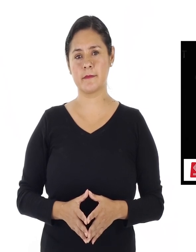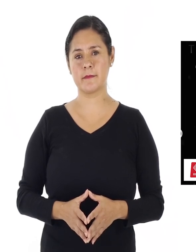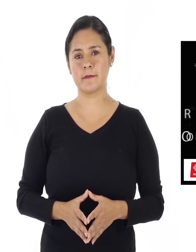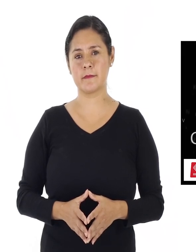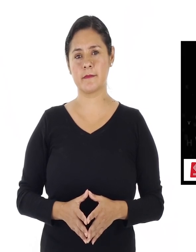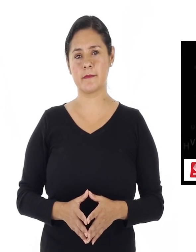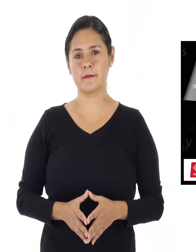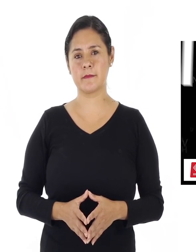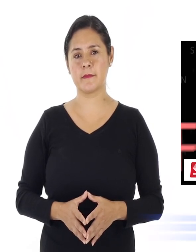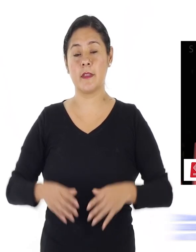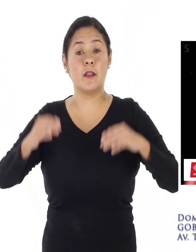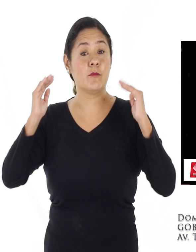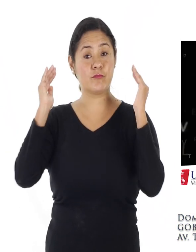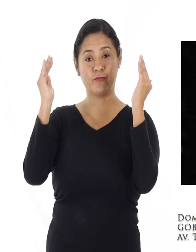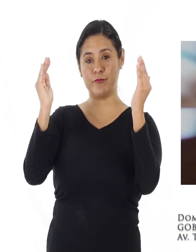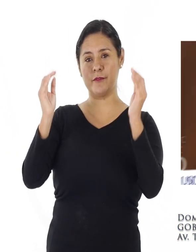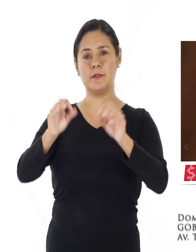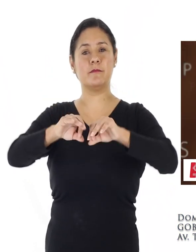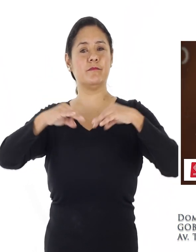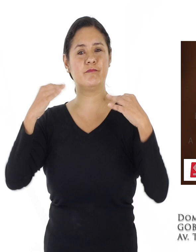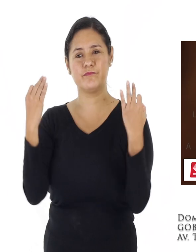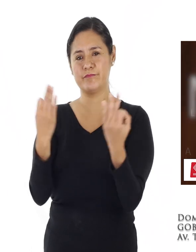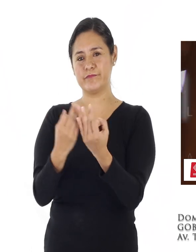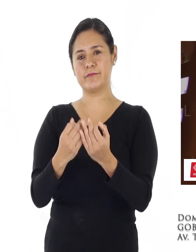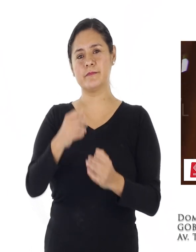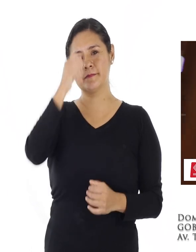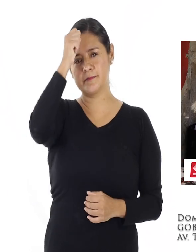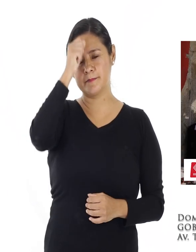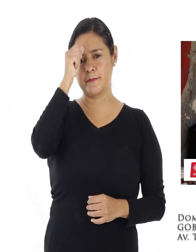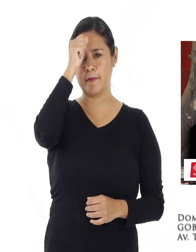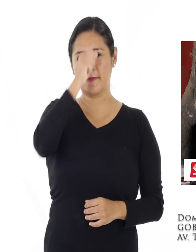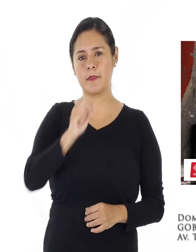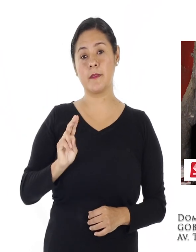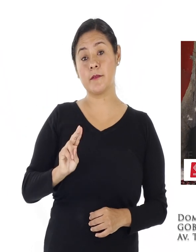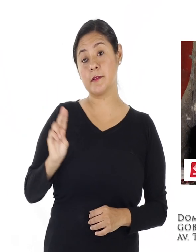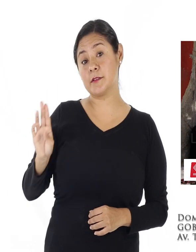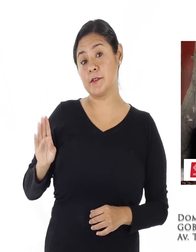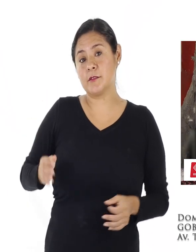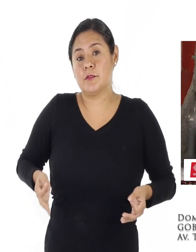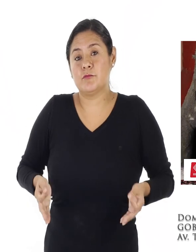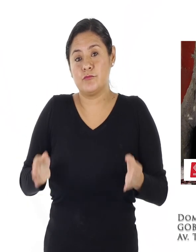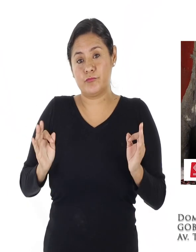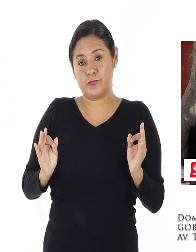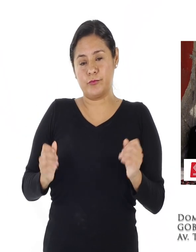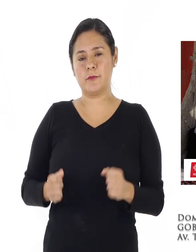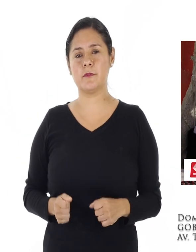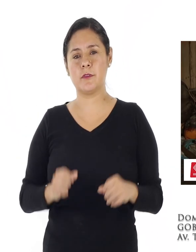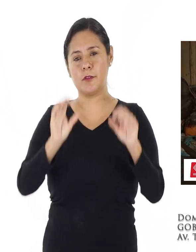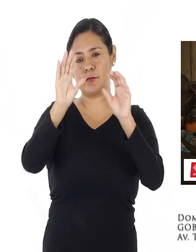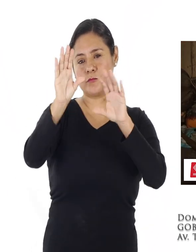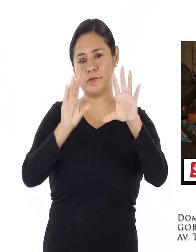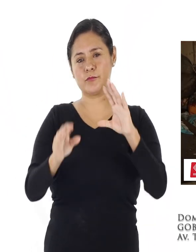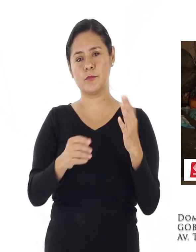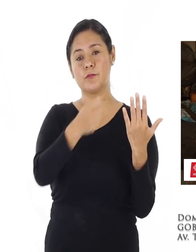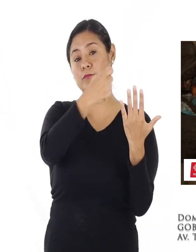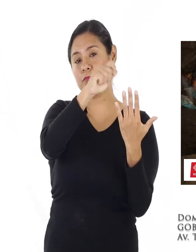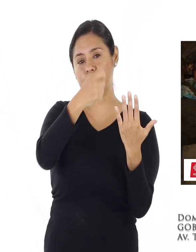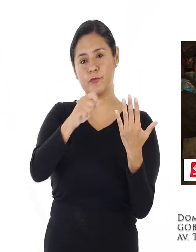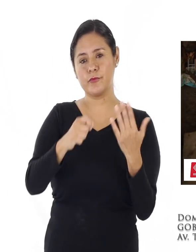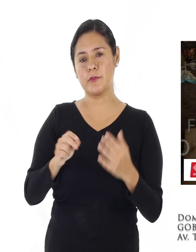Atención familia, este domingo 25 de febrero no te pierdas la feria digital US de Min Santo Domingo